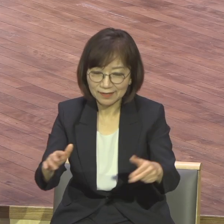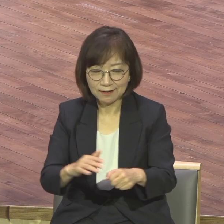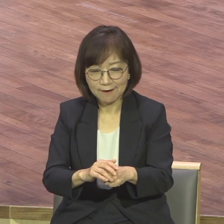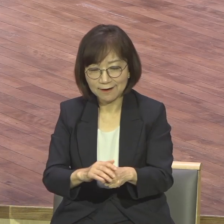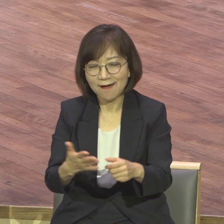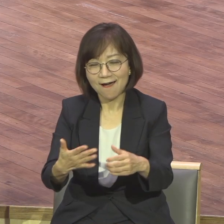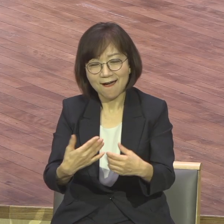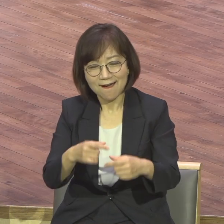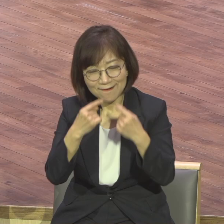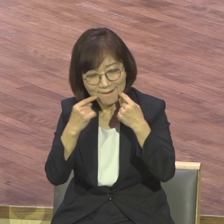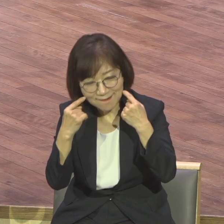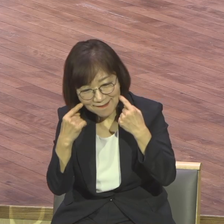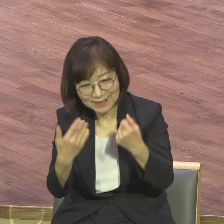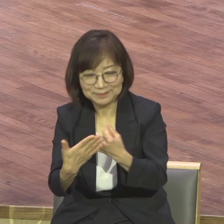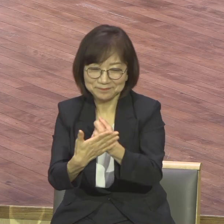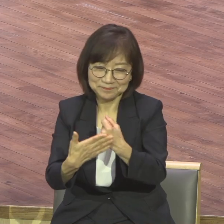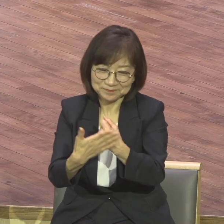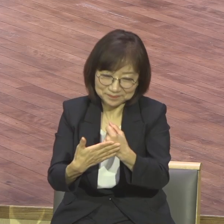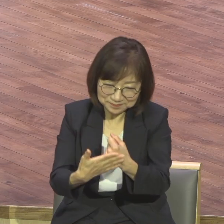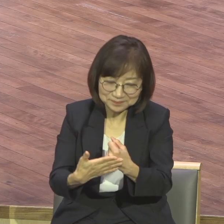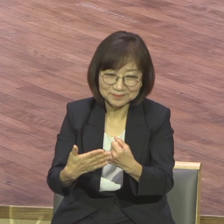싸움을 싸우는 분들 이 주차 봉사자들